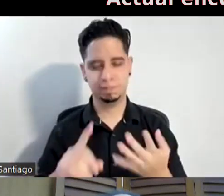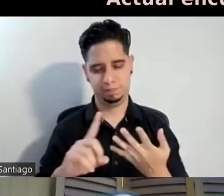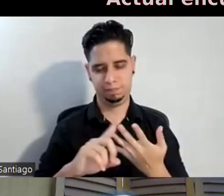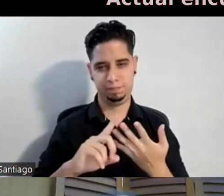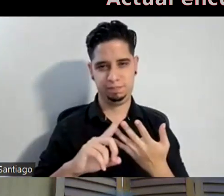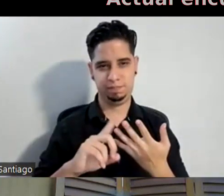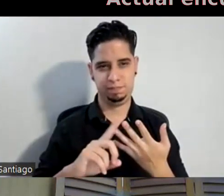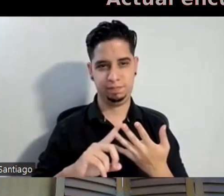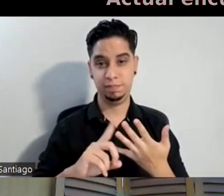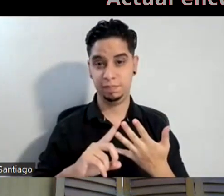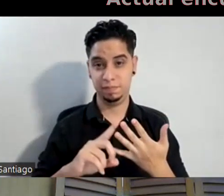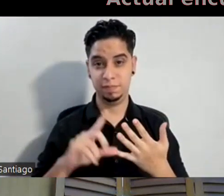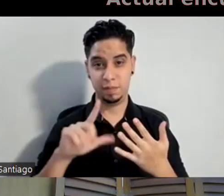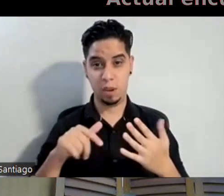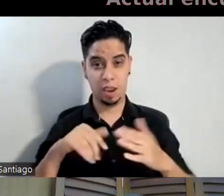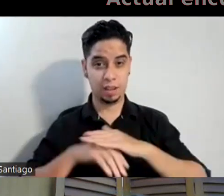vaya a artesucción.org y vote.